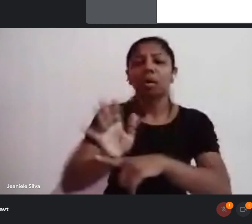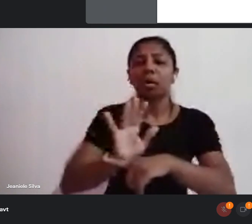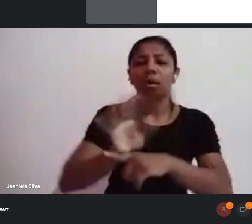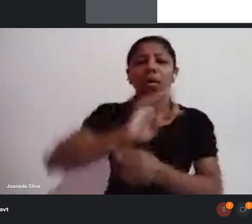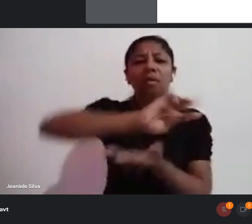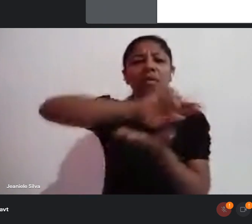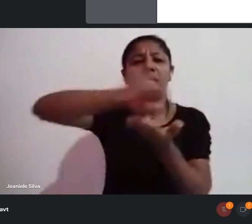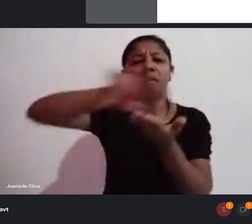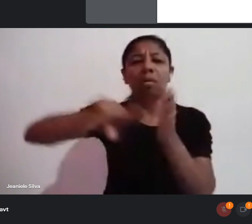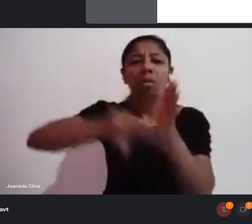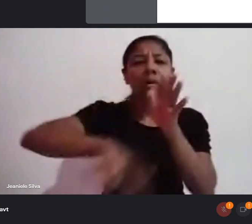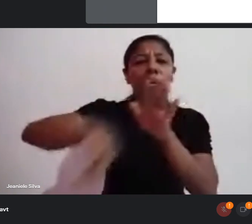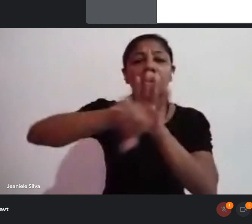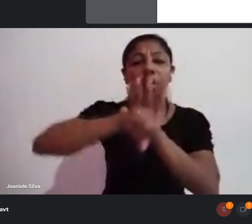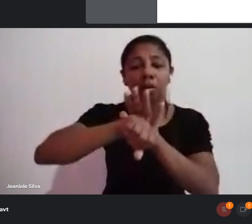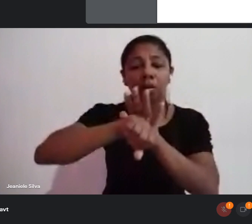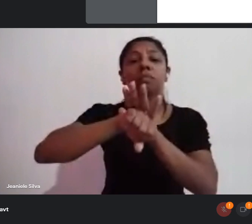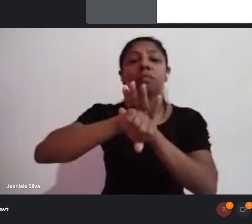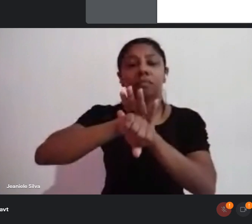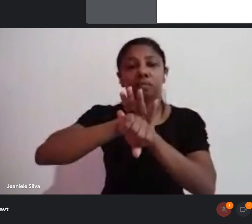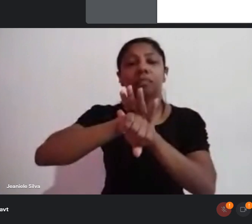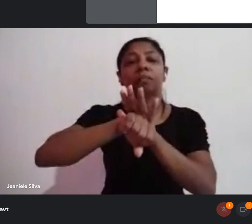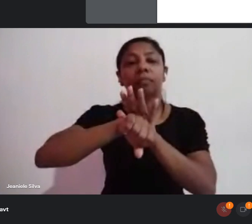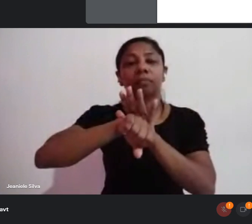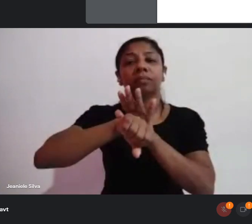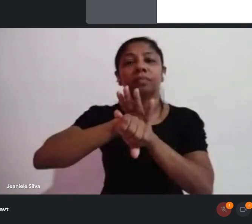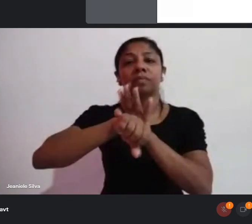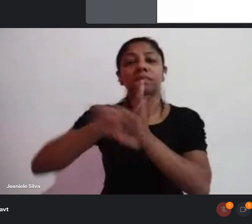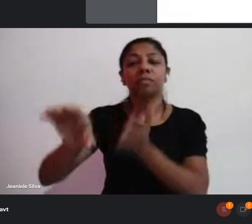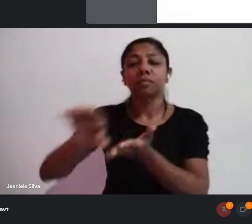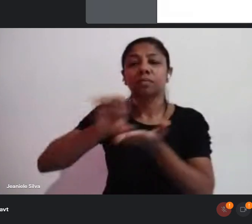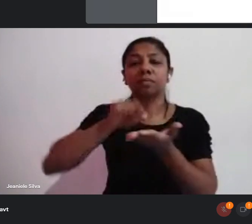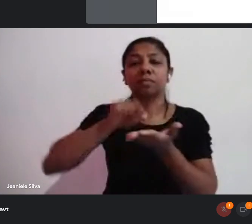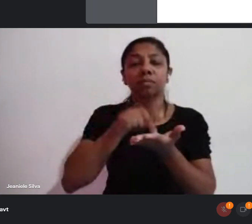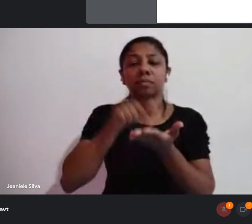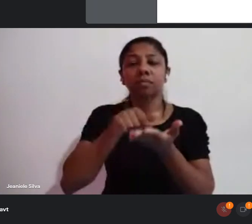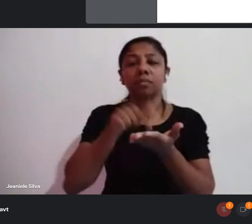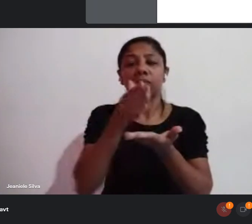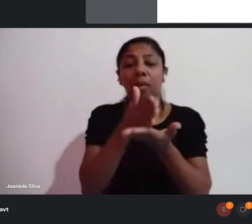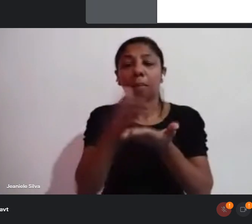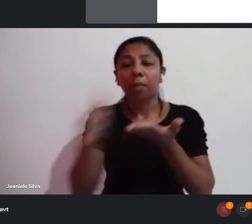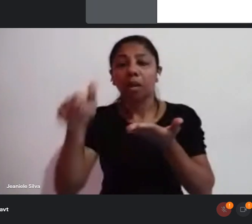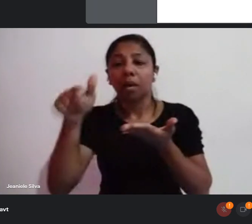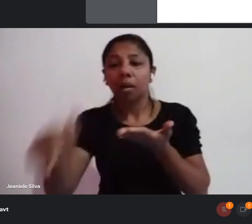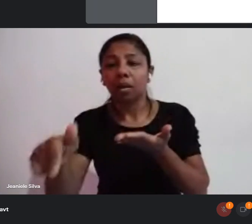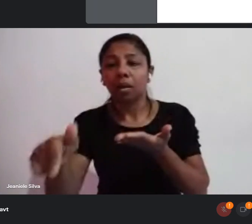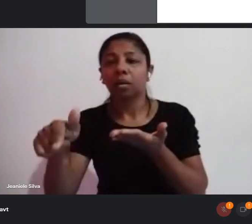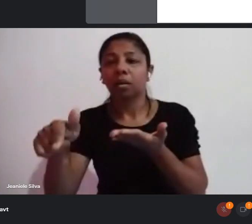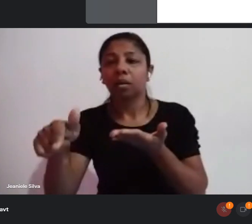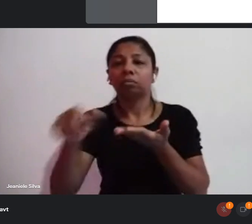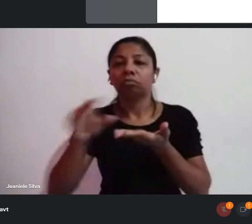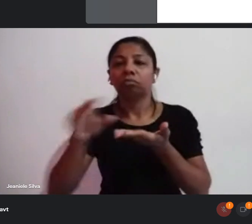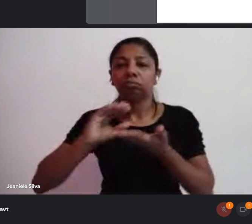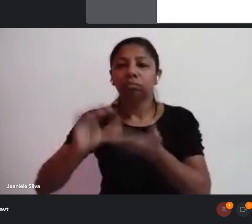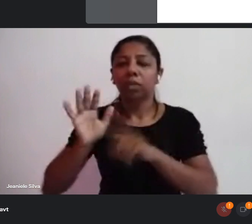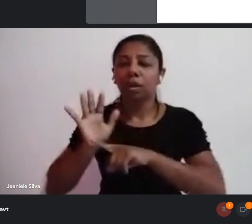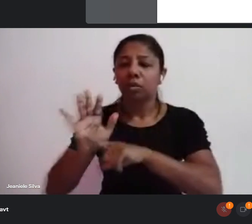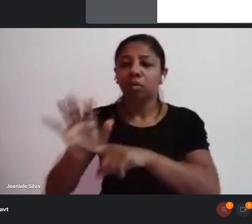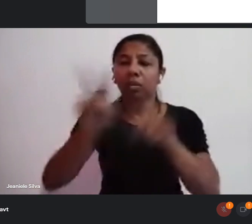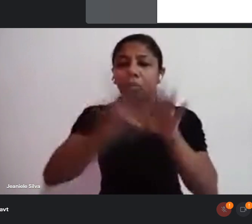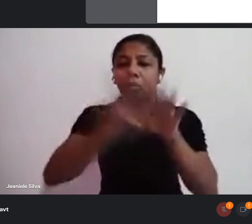audiovisual, coloca o dinheiro do imposto, parte dele vai para um fundo, para fomentar o audiovisual, de forma que a cadeia fique sempre